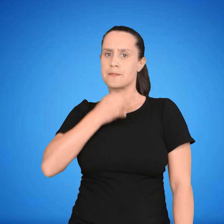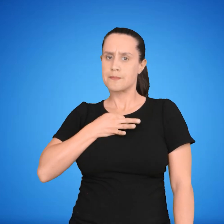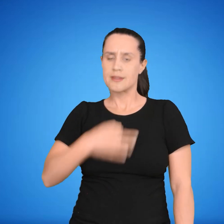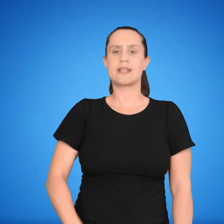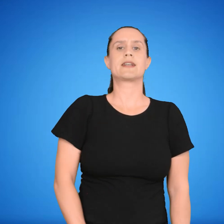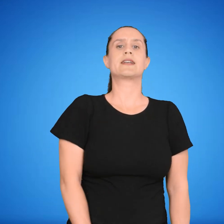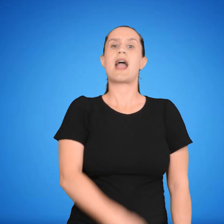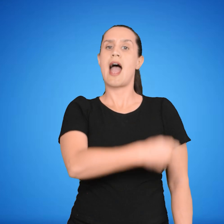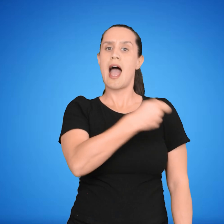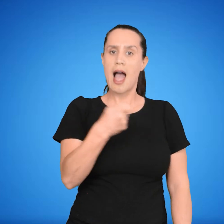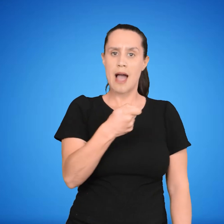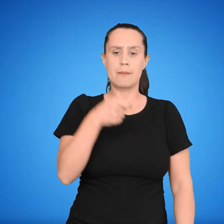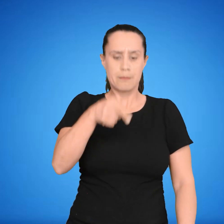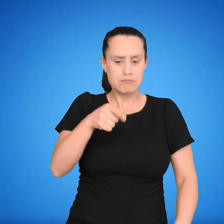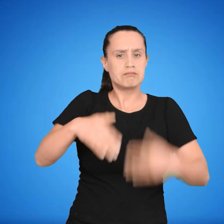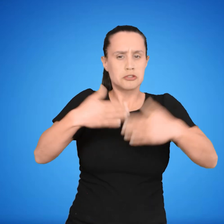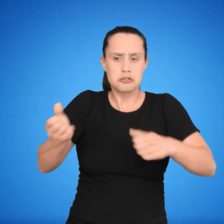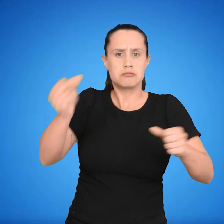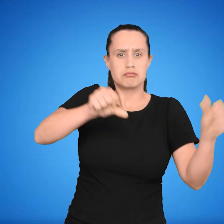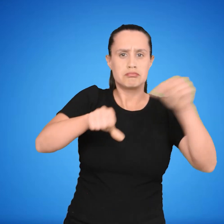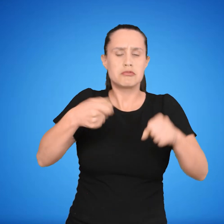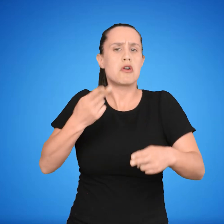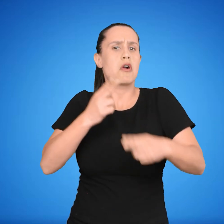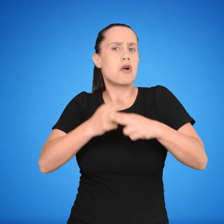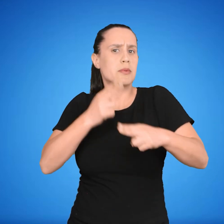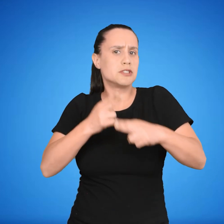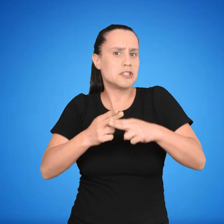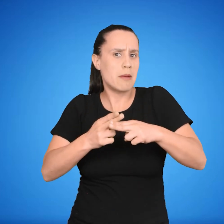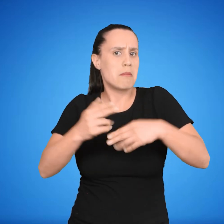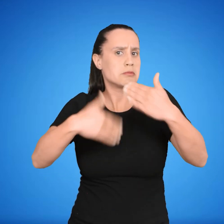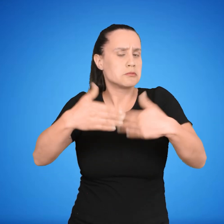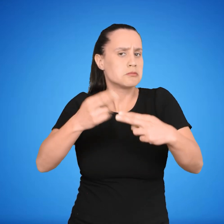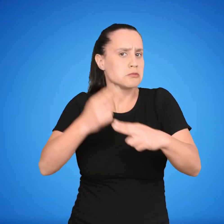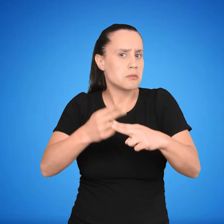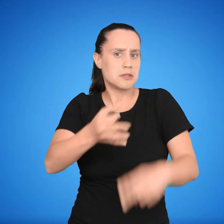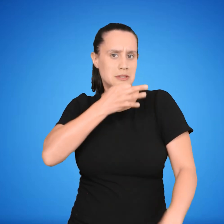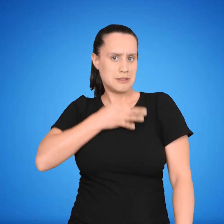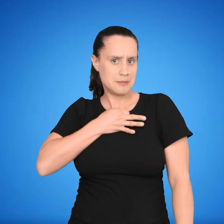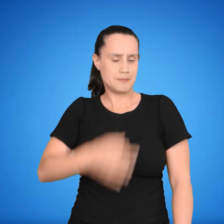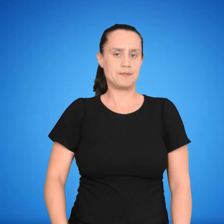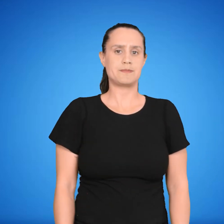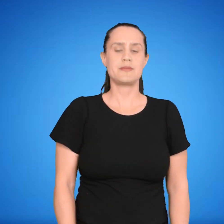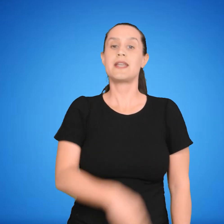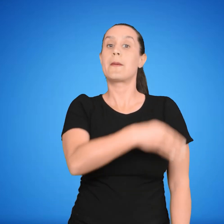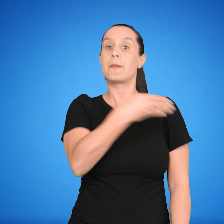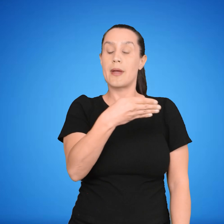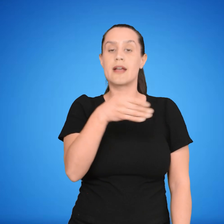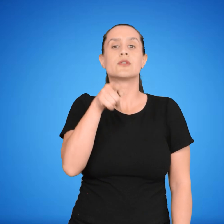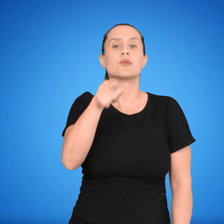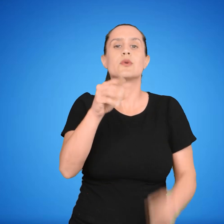A. ¿Qué nombre recibe el procedimiento utilizado para preparar la solución? B. ¿Cuál es